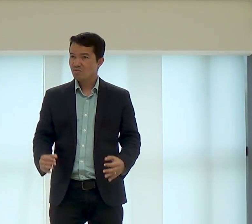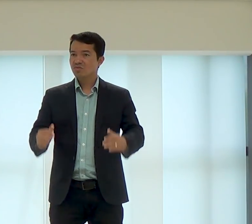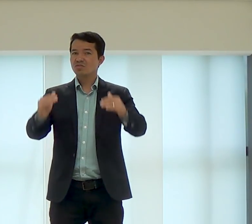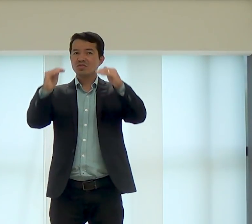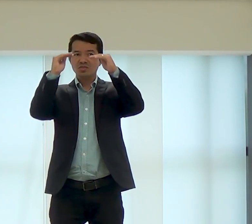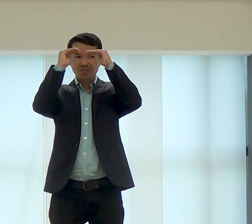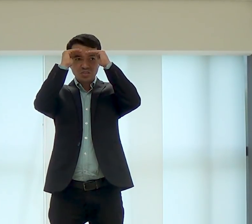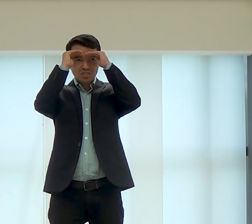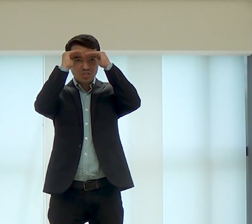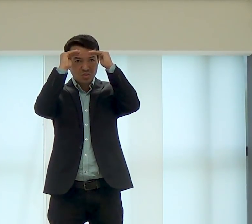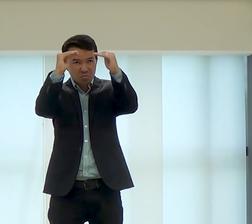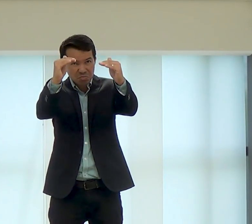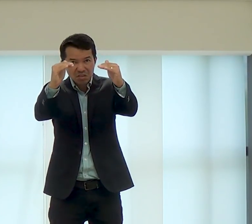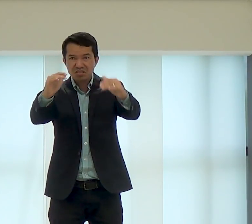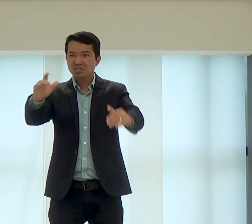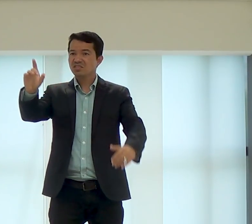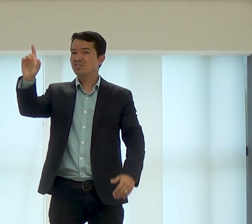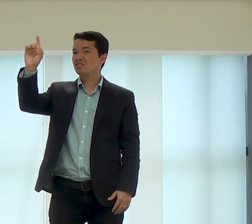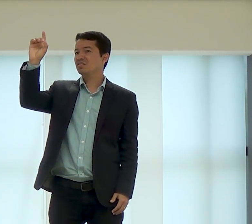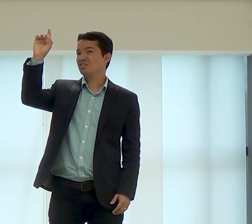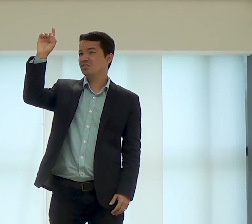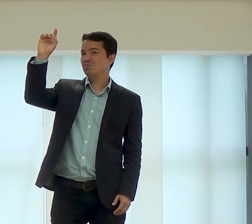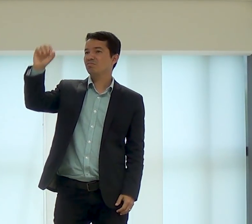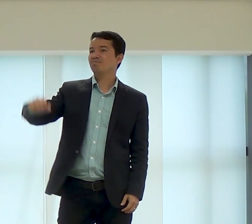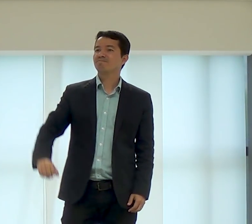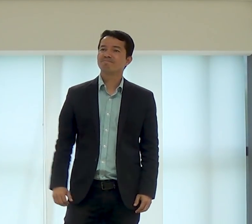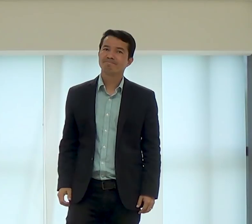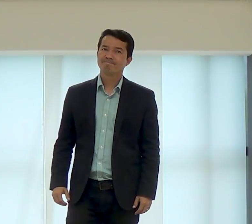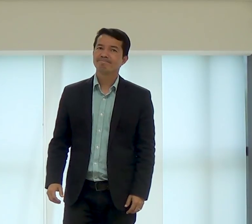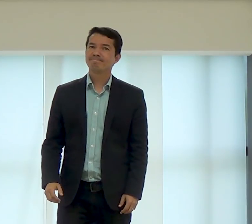justo, um homem justo e obediente a Deus,